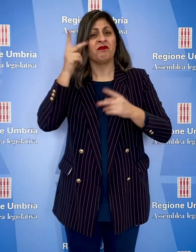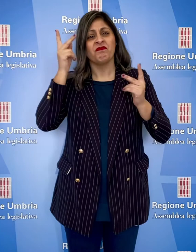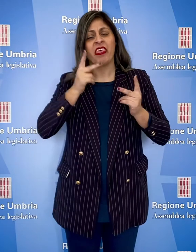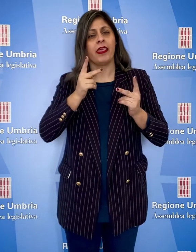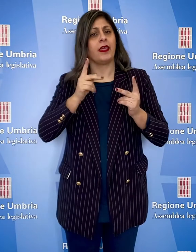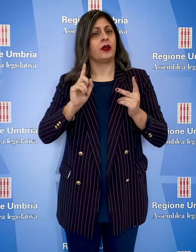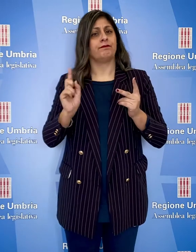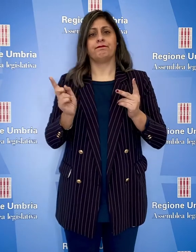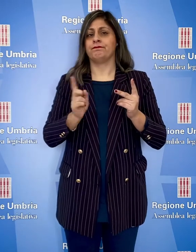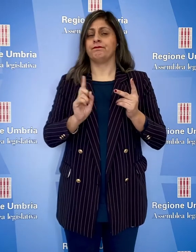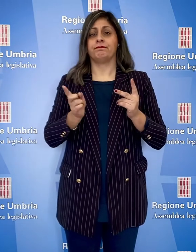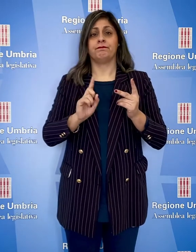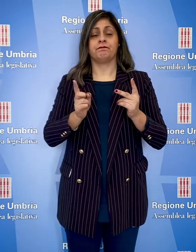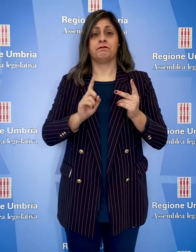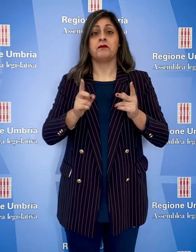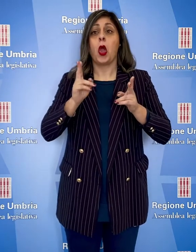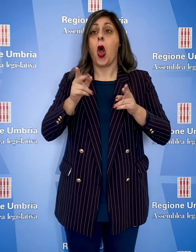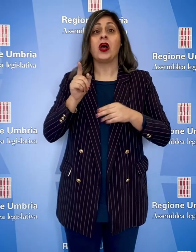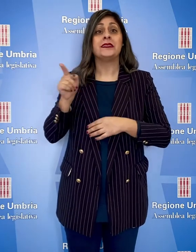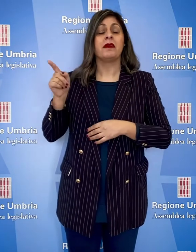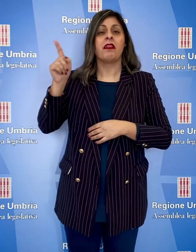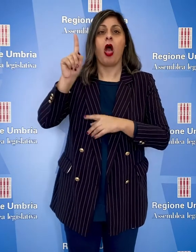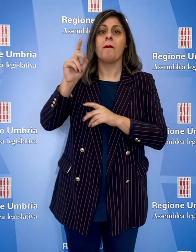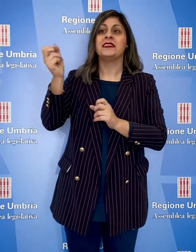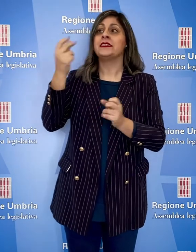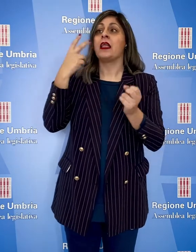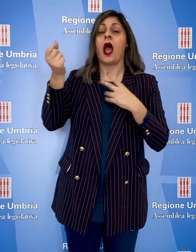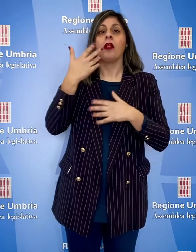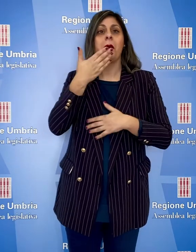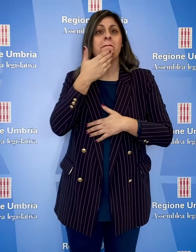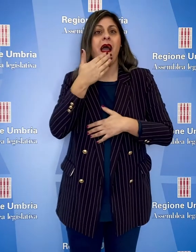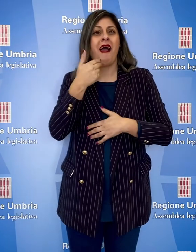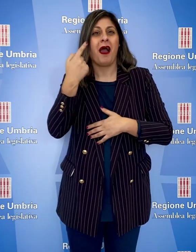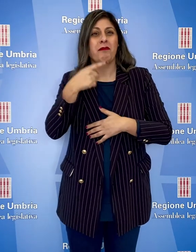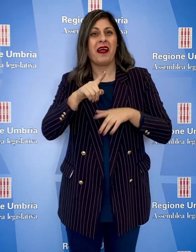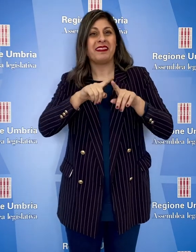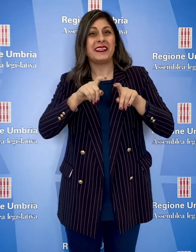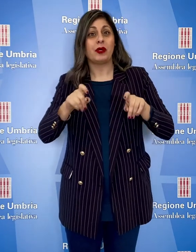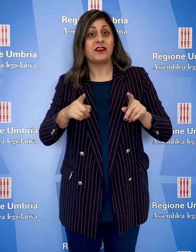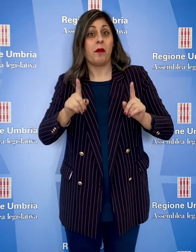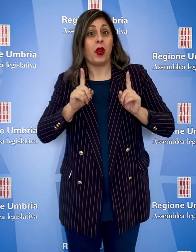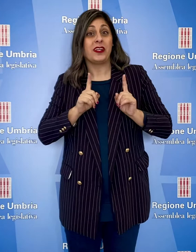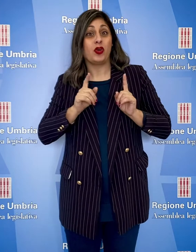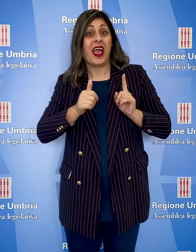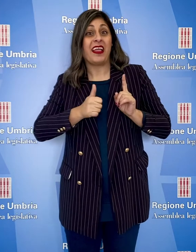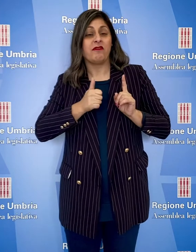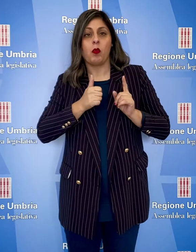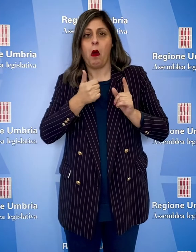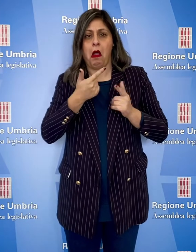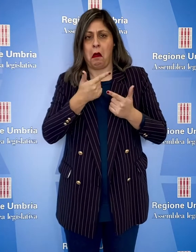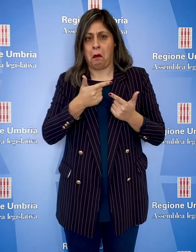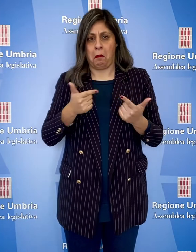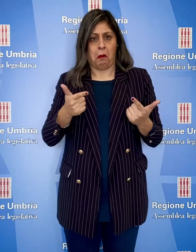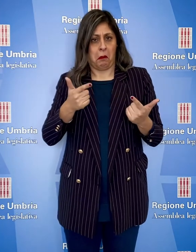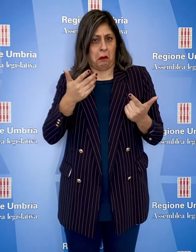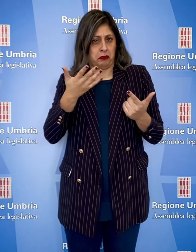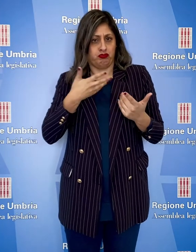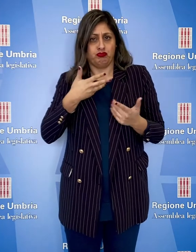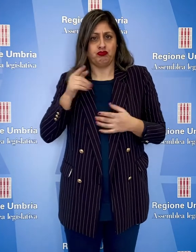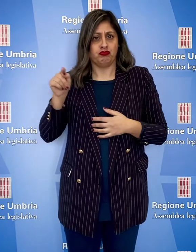non corrispondono a verità. Nessun ospedale ha segnalato carenza di dispositivi di protezione. In alcuni